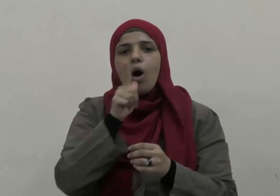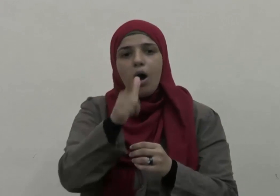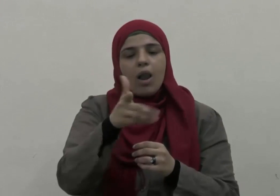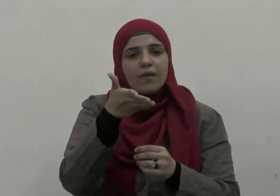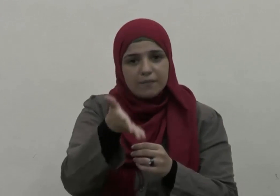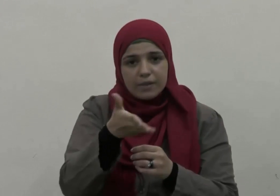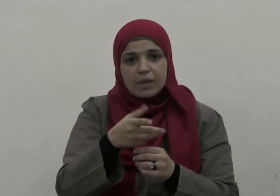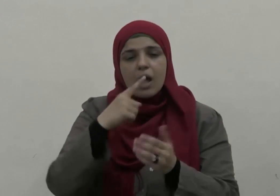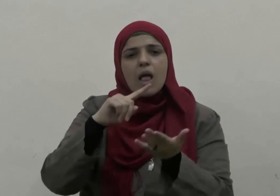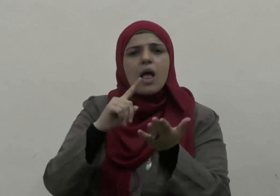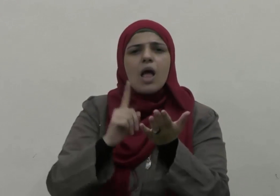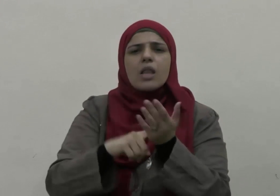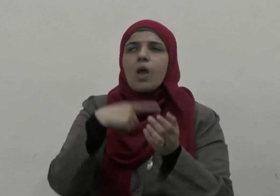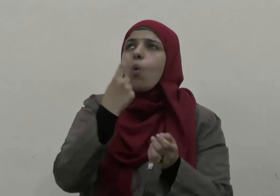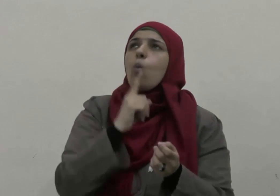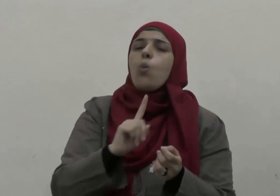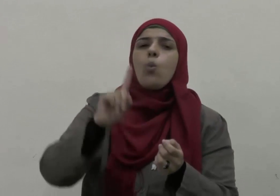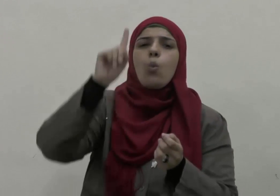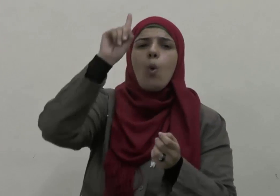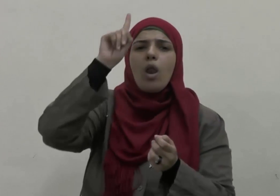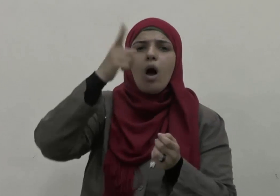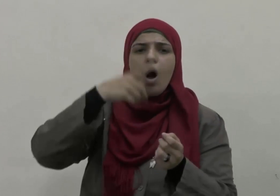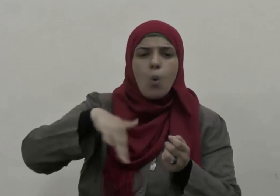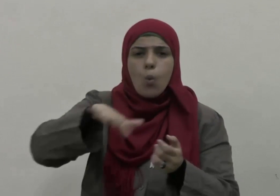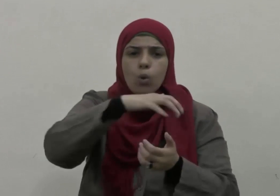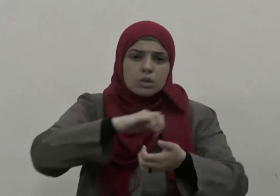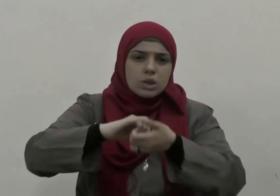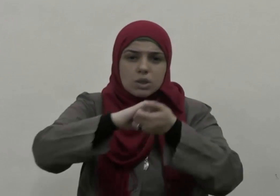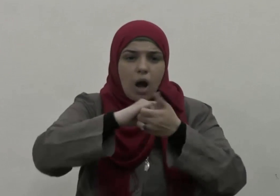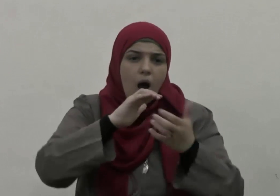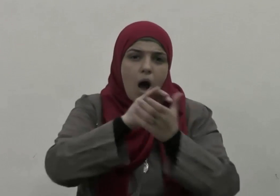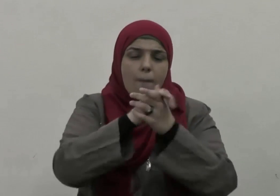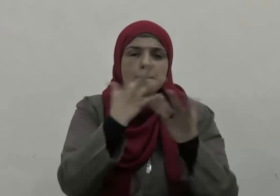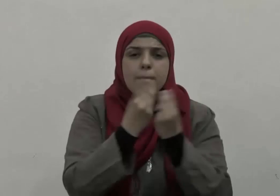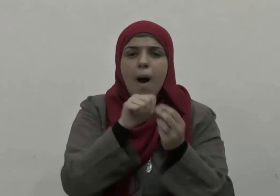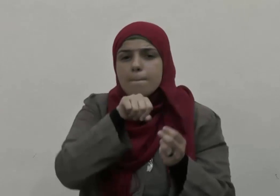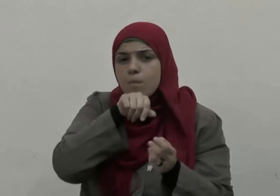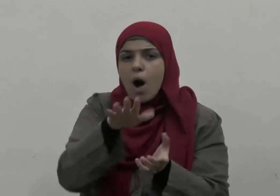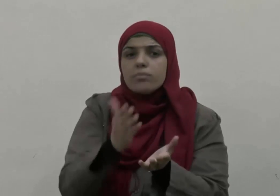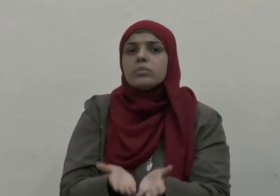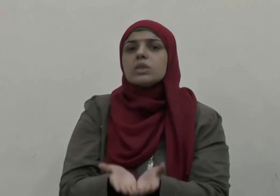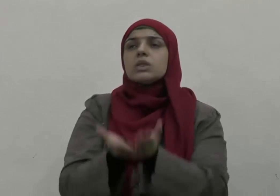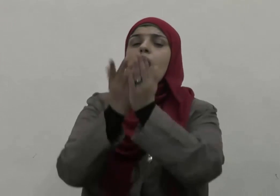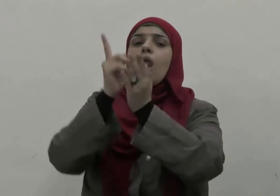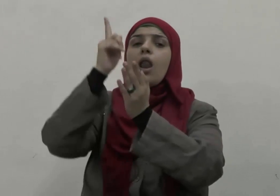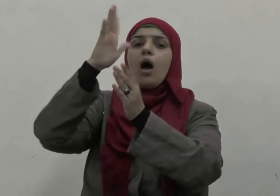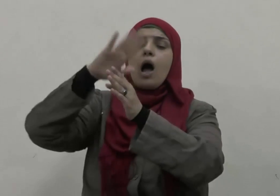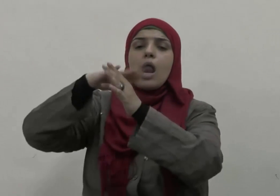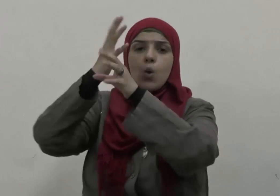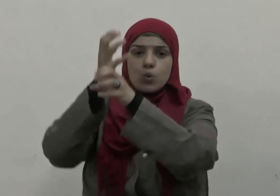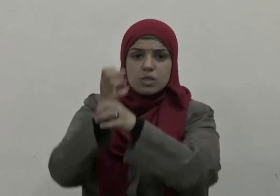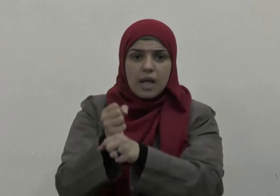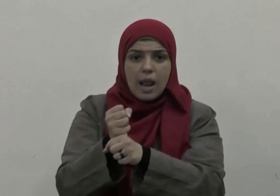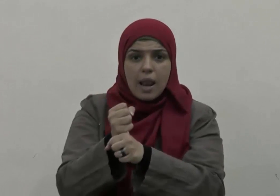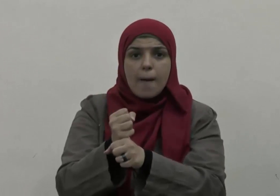عنه إنا والله قد صحبنا رسول الله صلى الله عليه وسلم